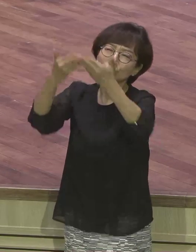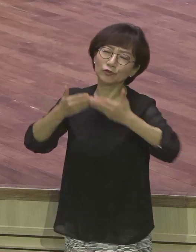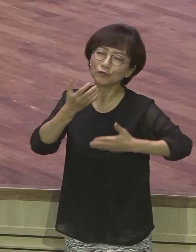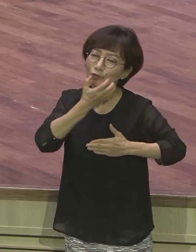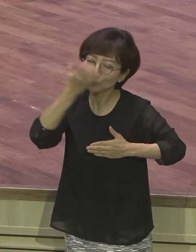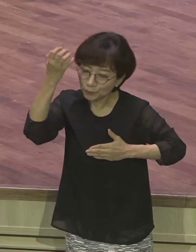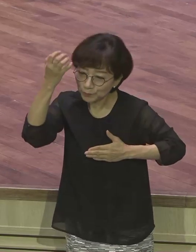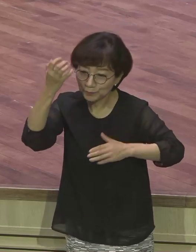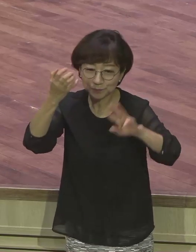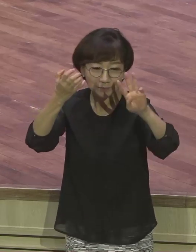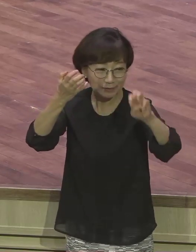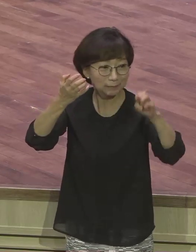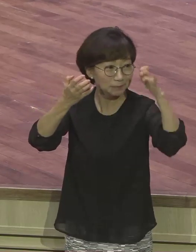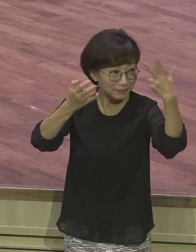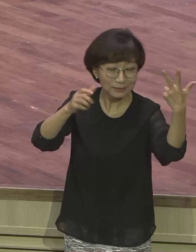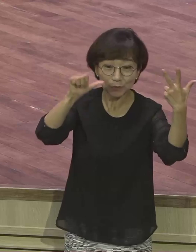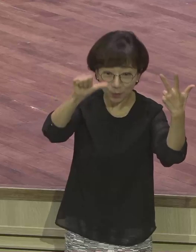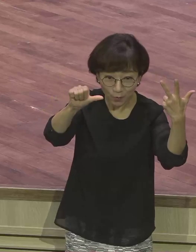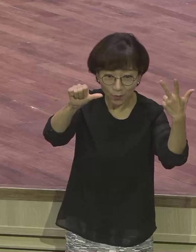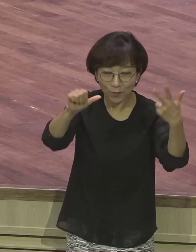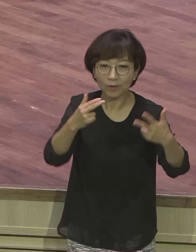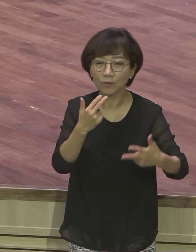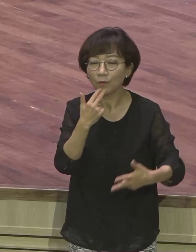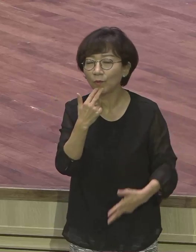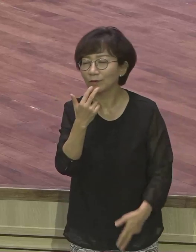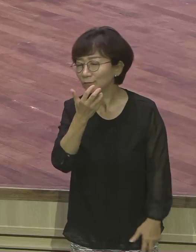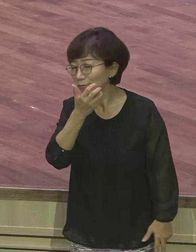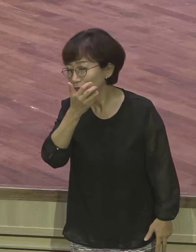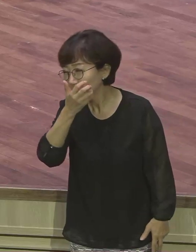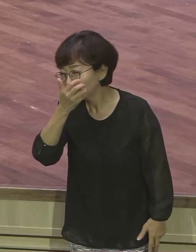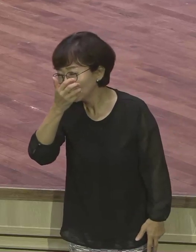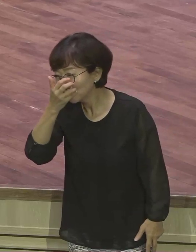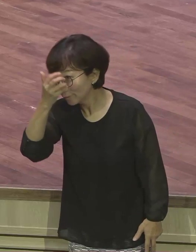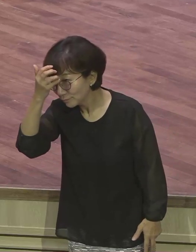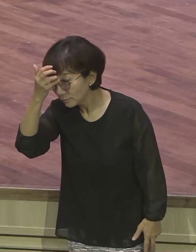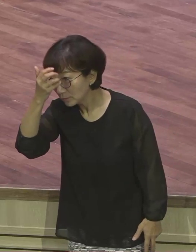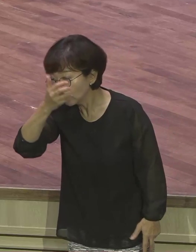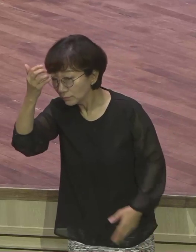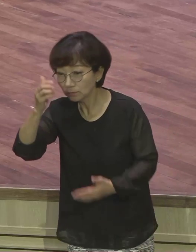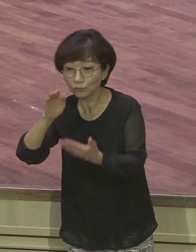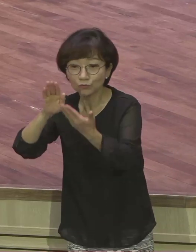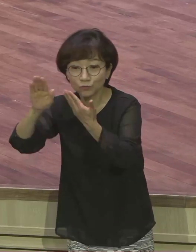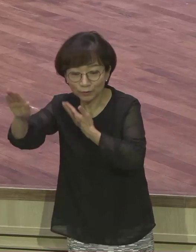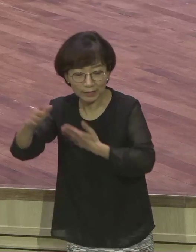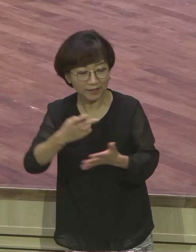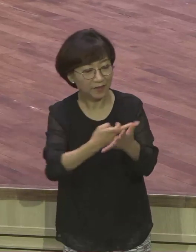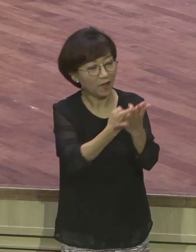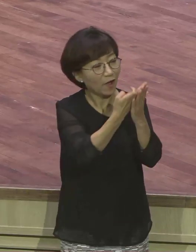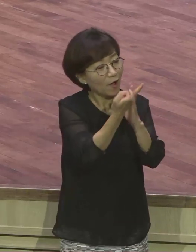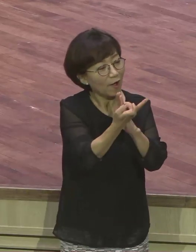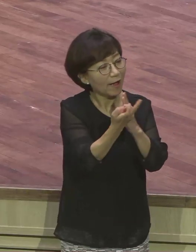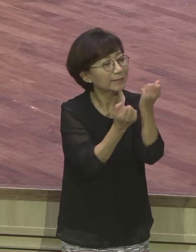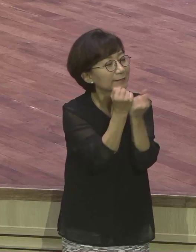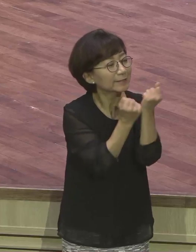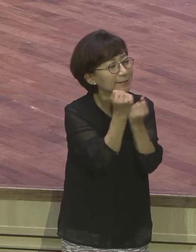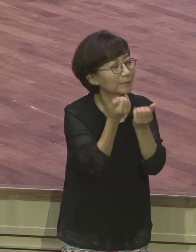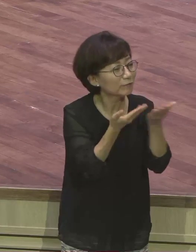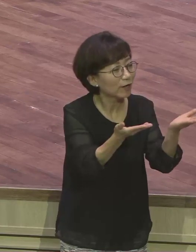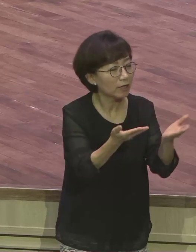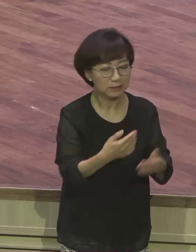요셉이 꿈을 꾸고 자기 형들에게 말하며 그들이 그를 더욱 미워하였더라. 요셉이